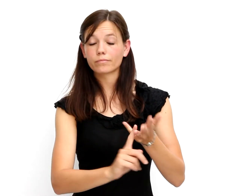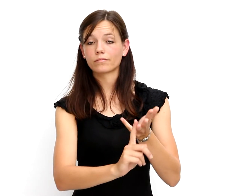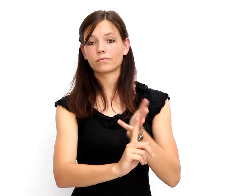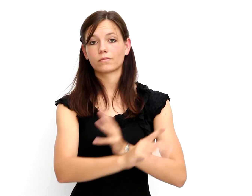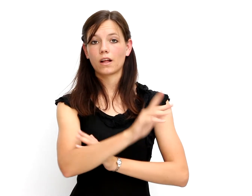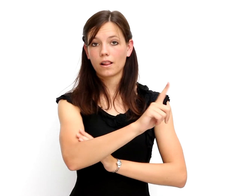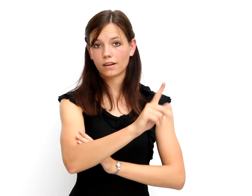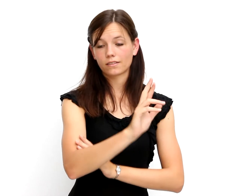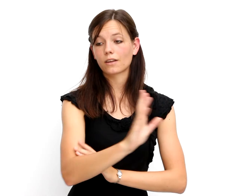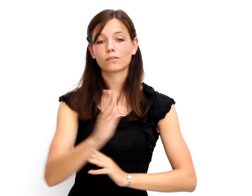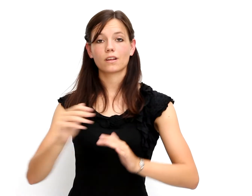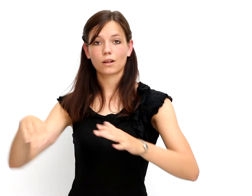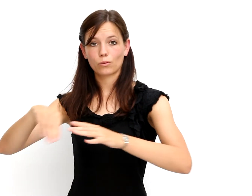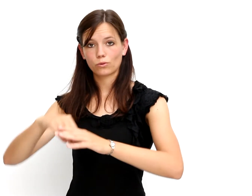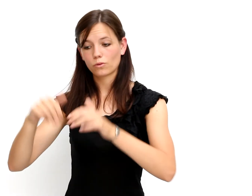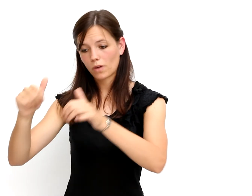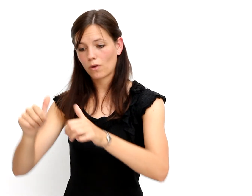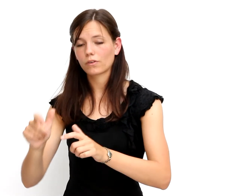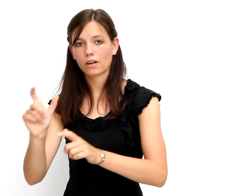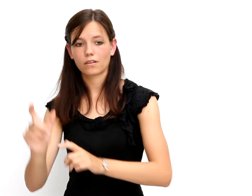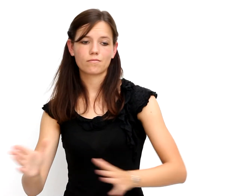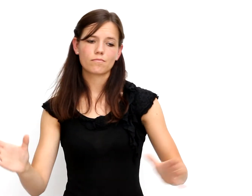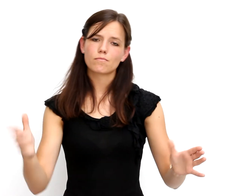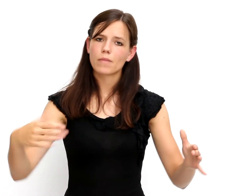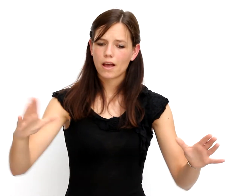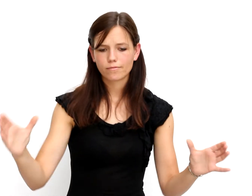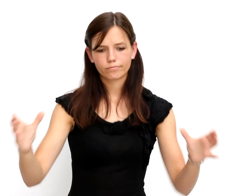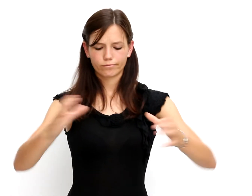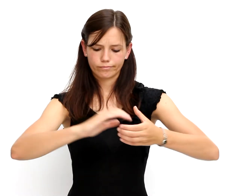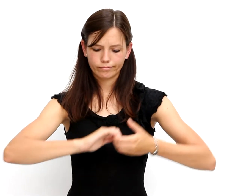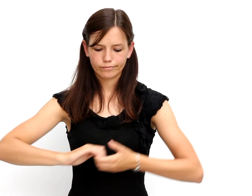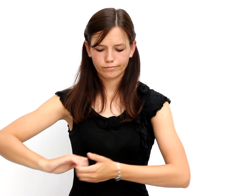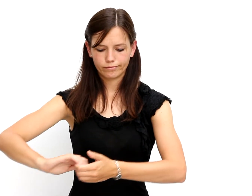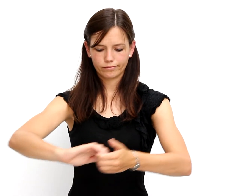Und weiter soll der Lehrlingsrat und der Inklusionsbeauftragte mehr zusammenarbeiten.